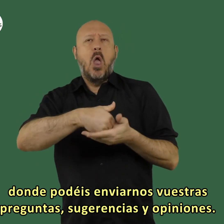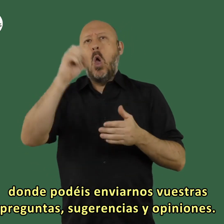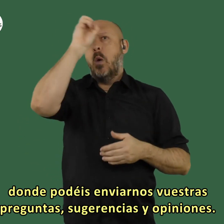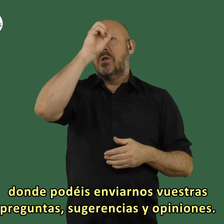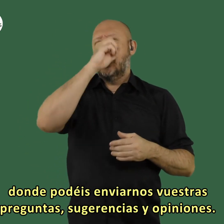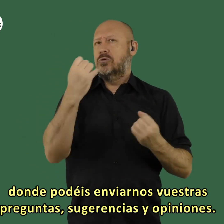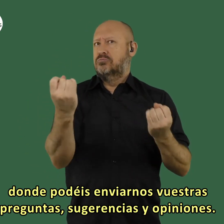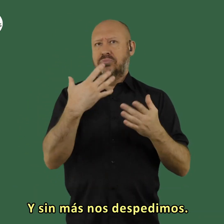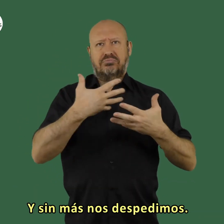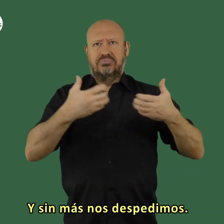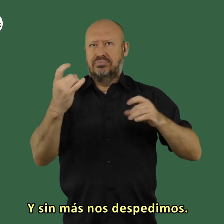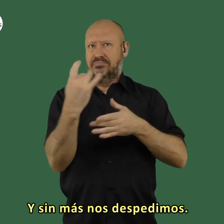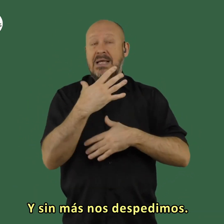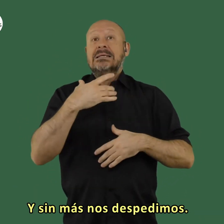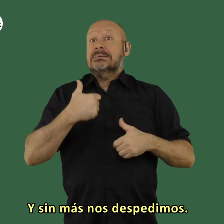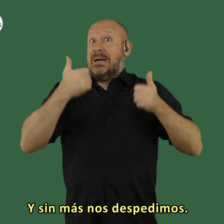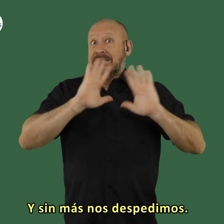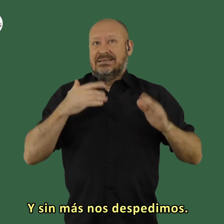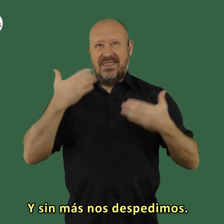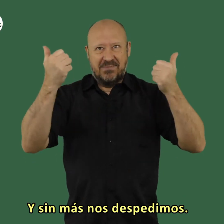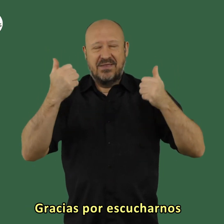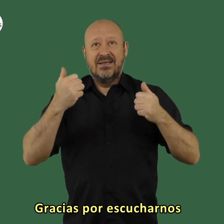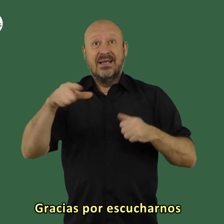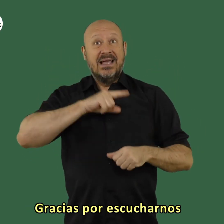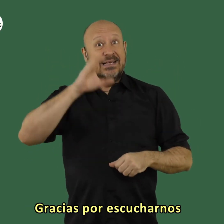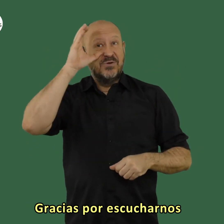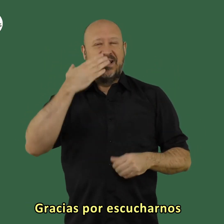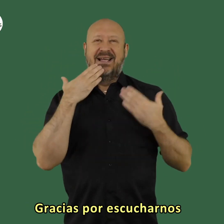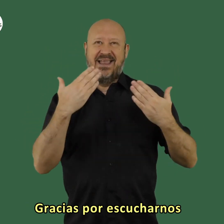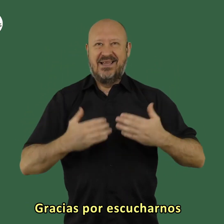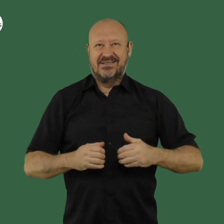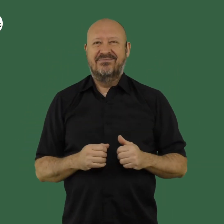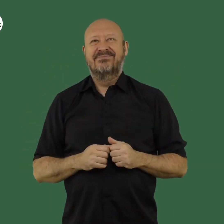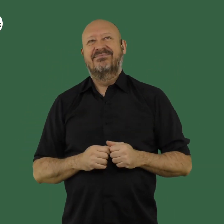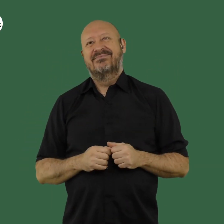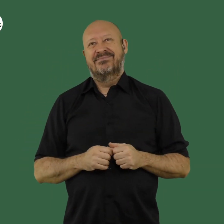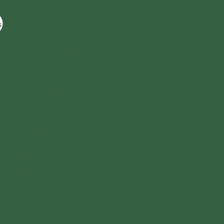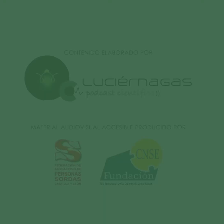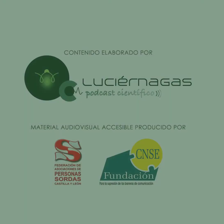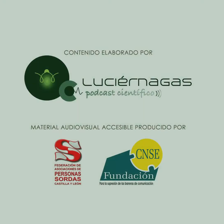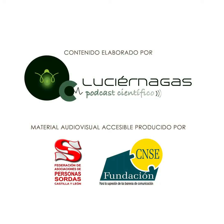sugerencias y opiniones y sin más nos despedimos gracias por escucharnos